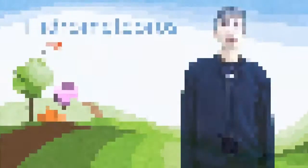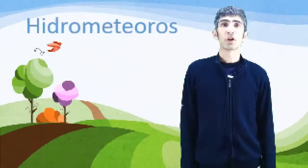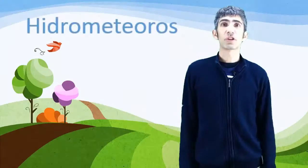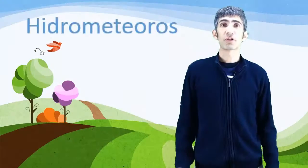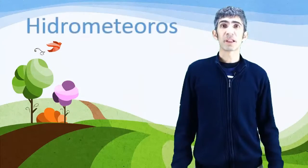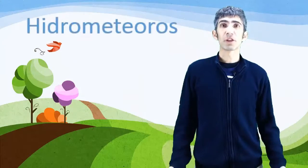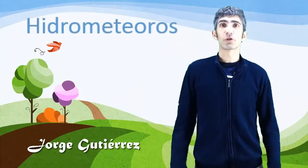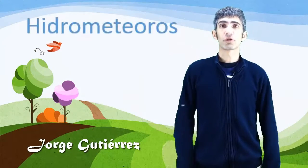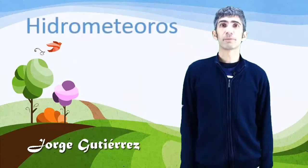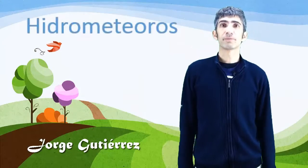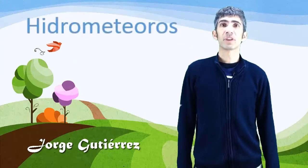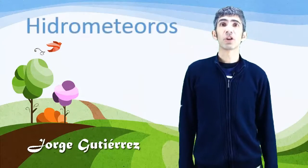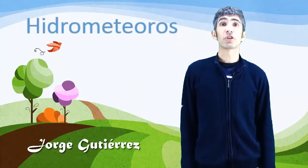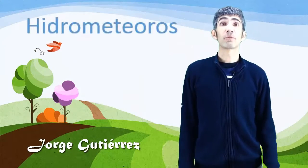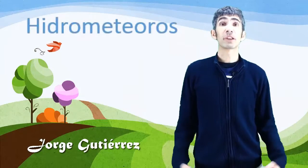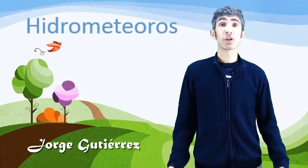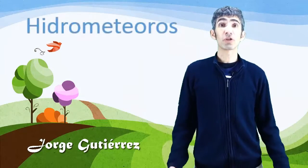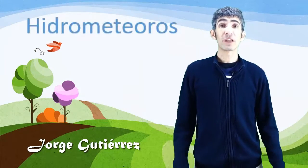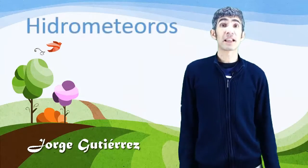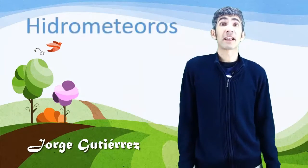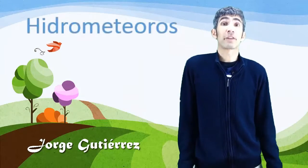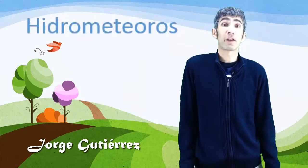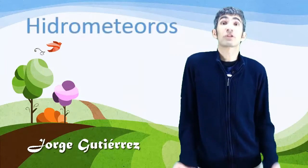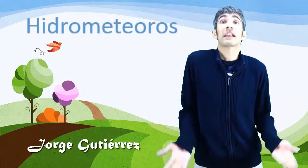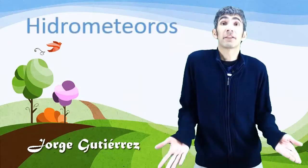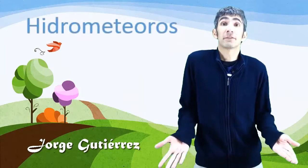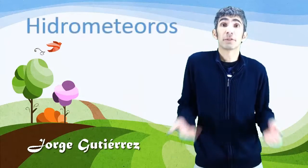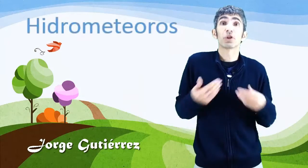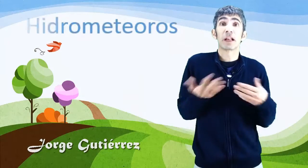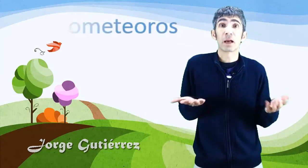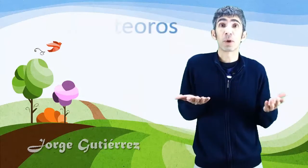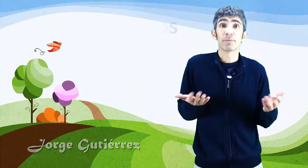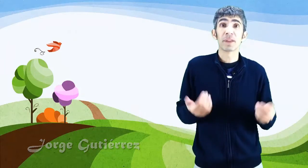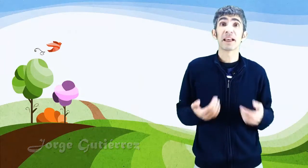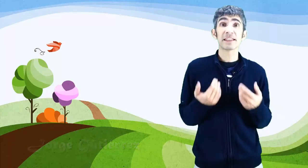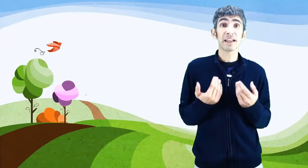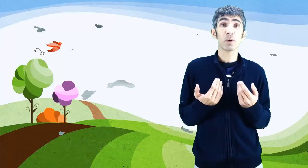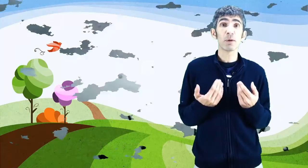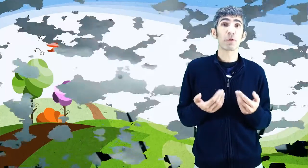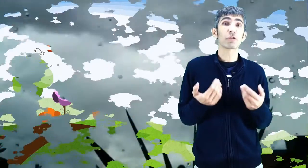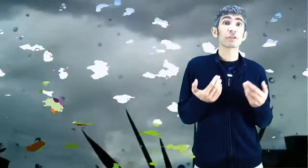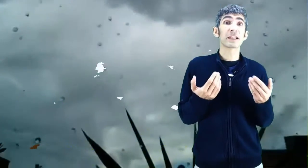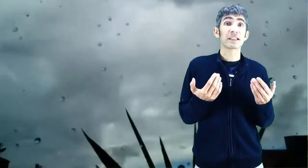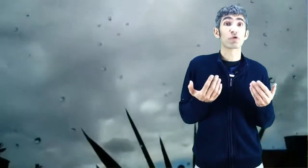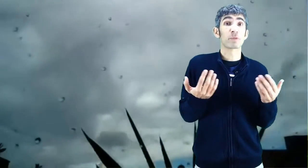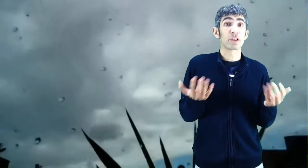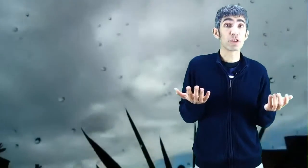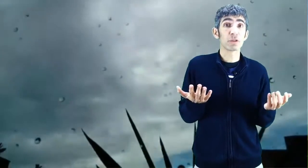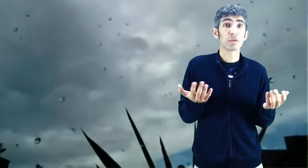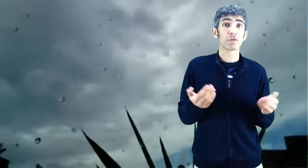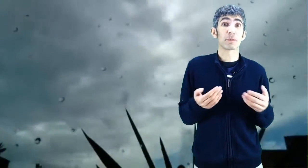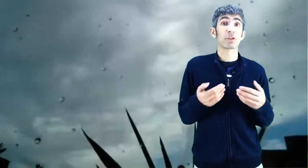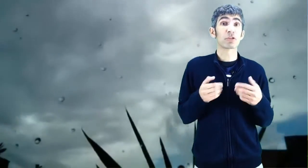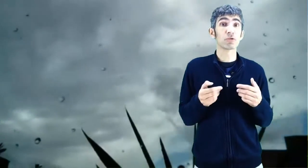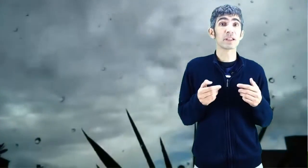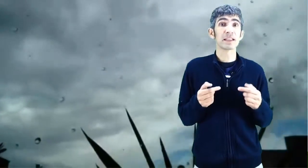Los hidrometeoros. Los hidrometeoros están relacionados, claro, con el agua. Este agua puede encontrarse en suspensión, formando las nubes,